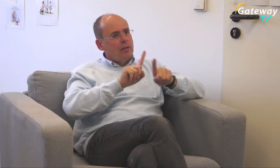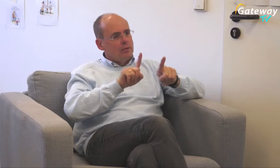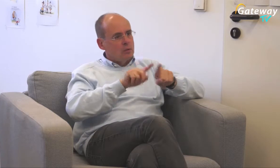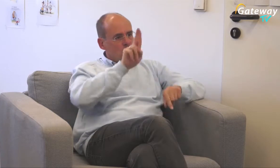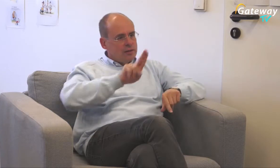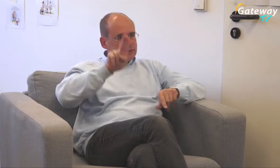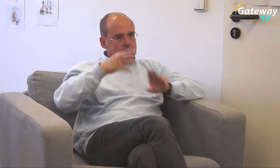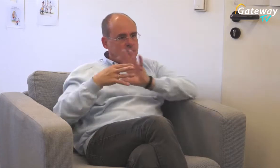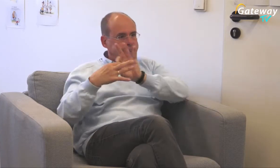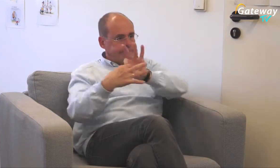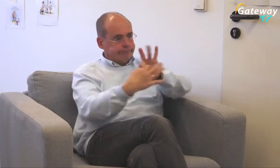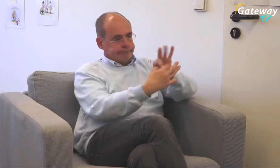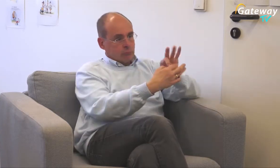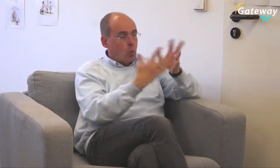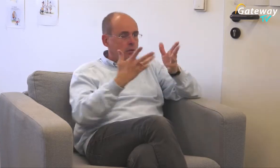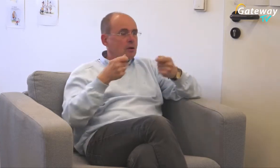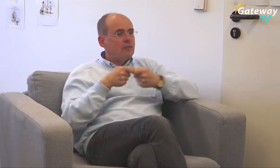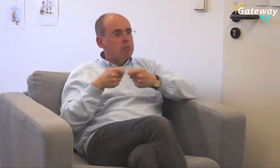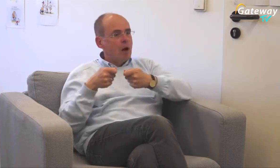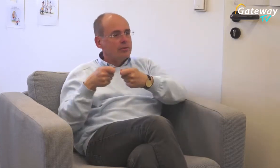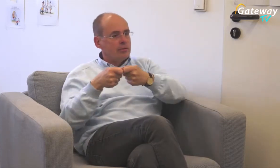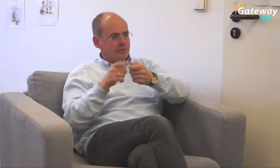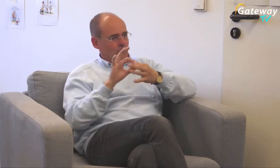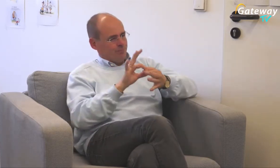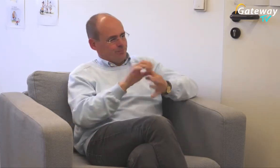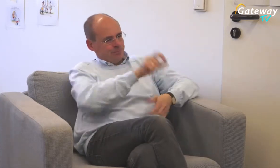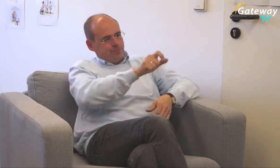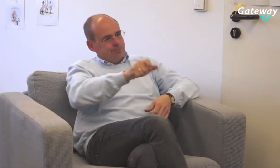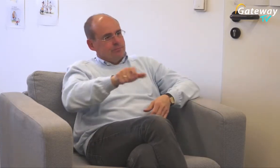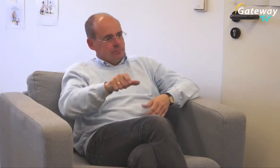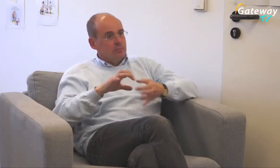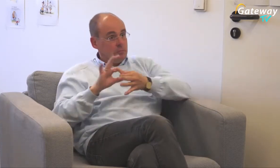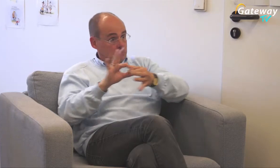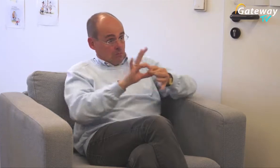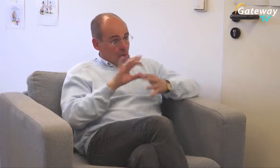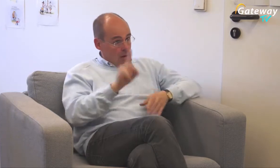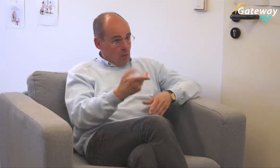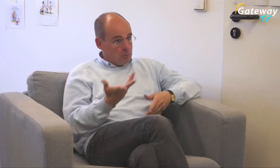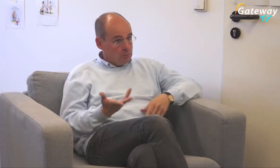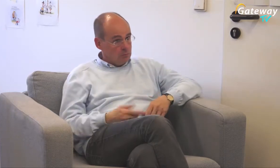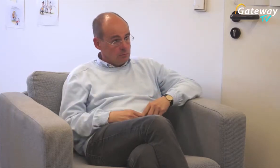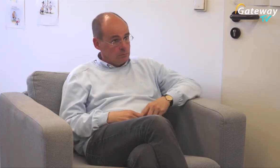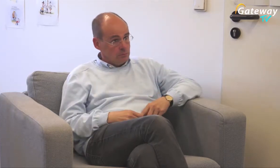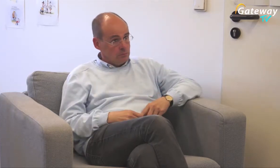Also haben Sie noch Kontakt zu anderen, zu Verbänden, zu Vereinen oder irgendwelchen